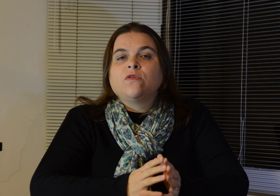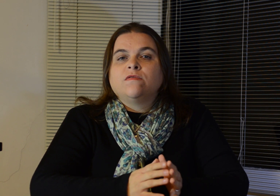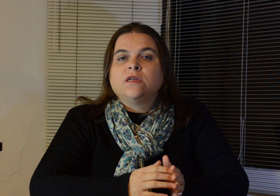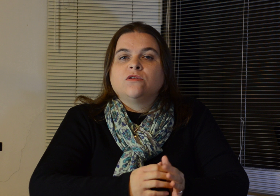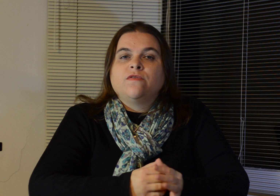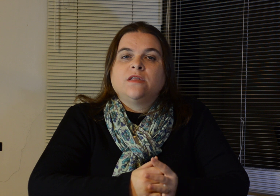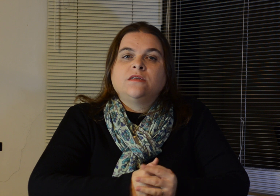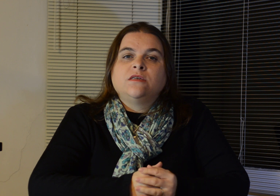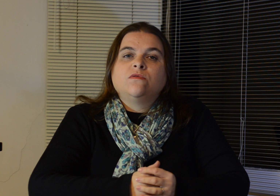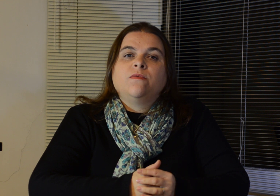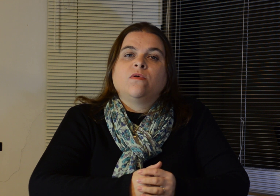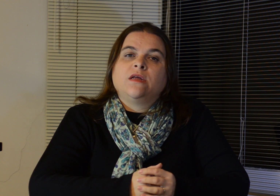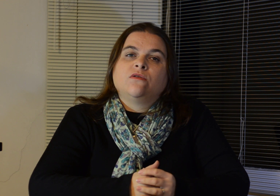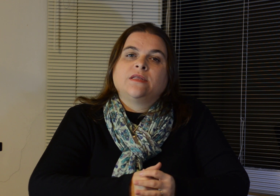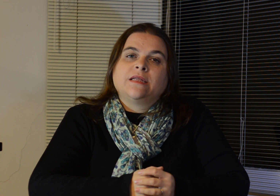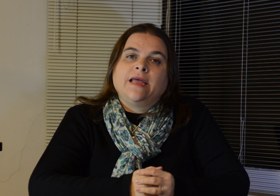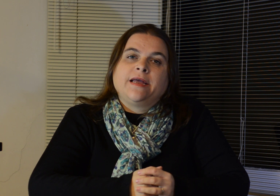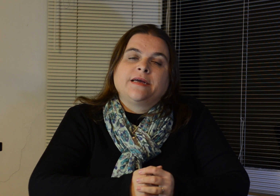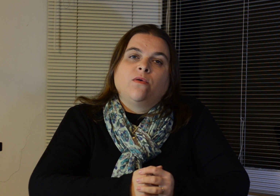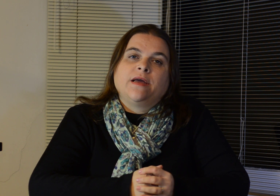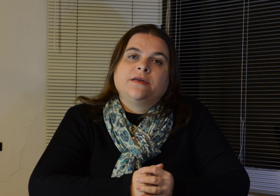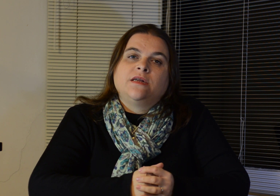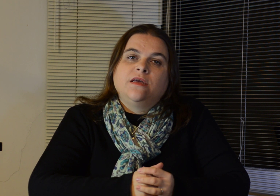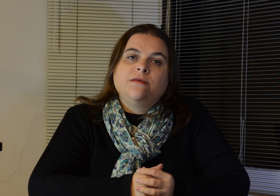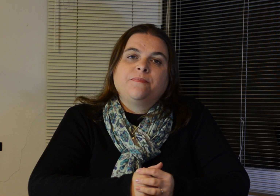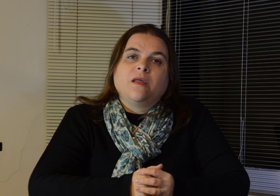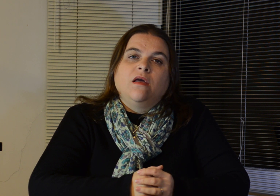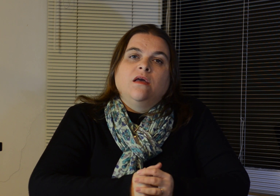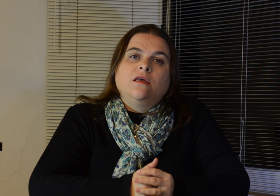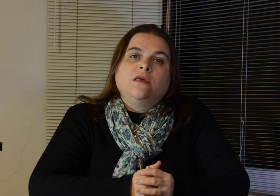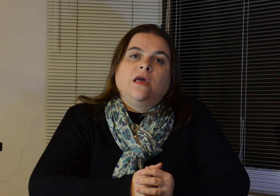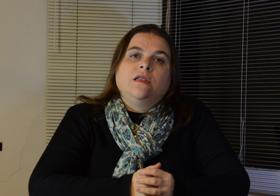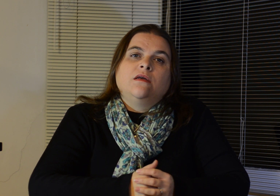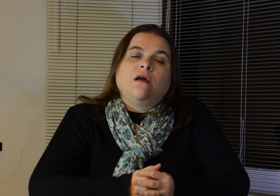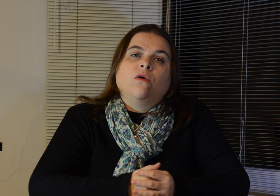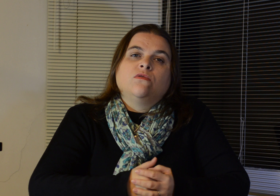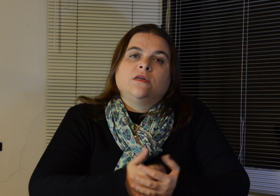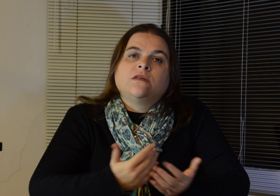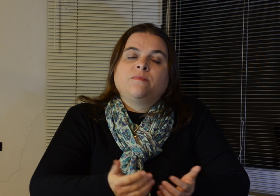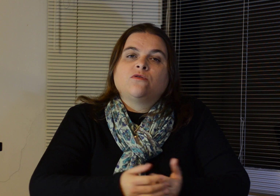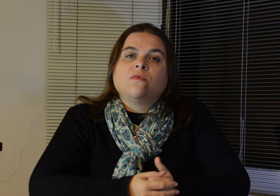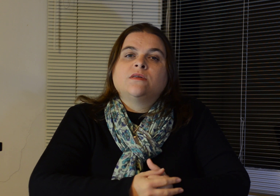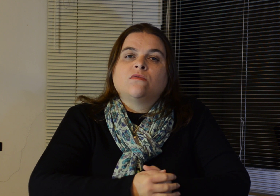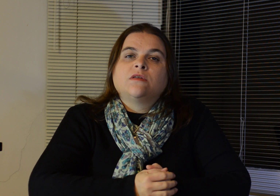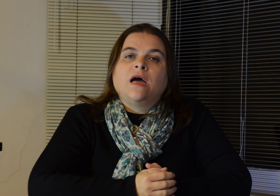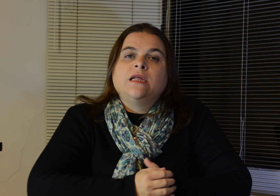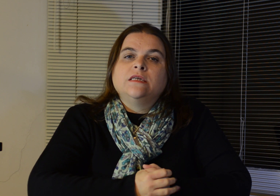1995, o criador da técnica é o Gary Craig, e ele autoriza as pessoas a usarem, ele